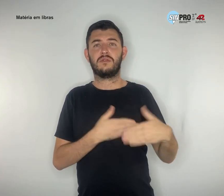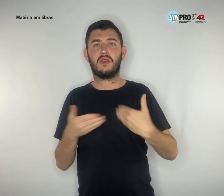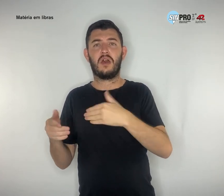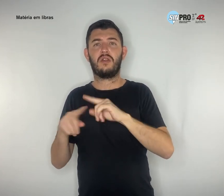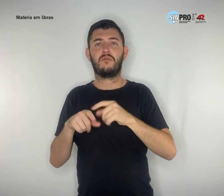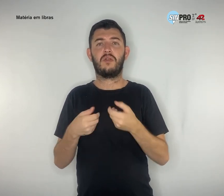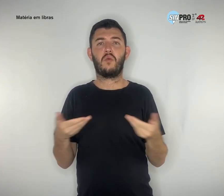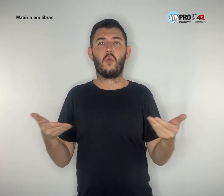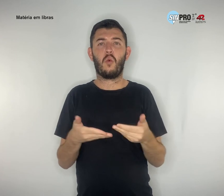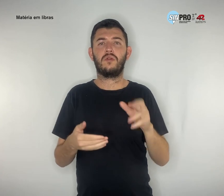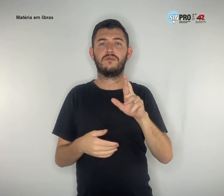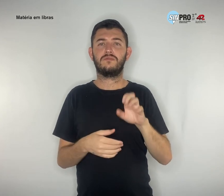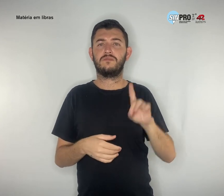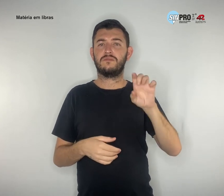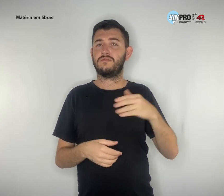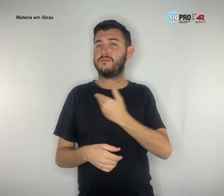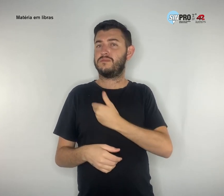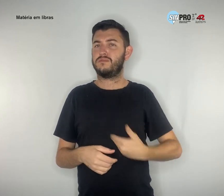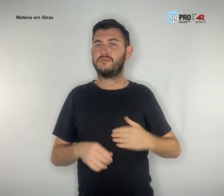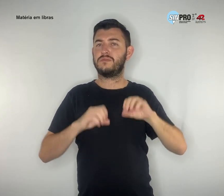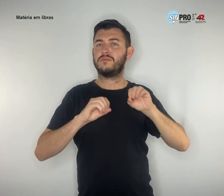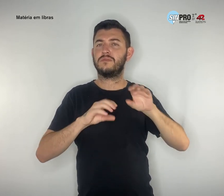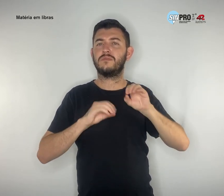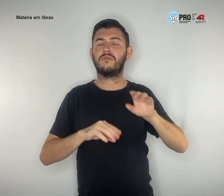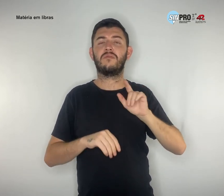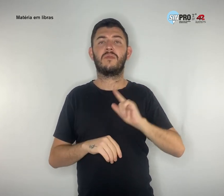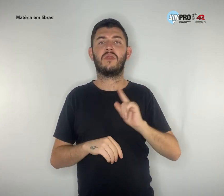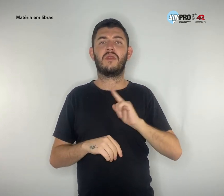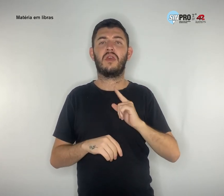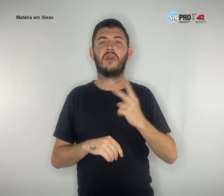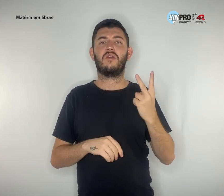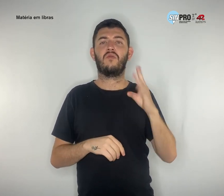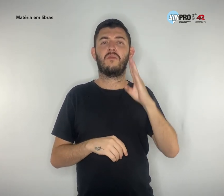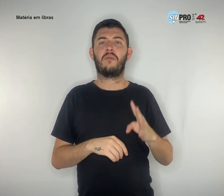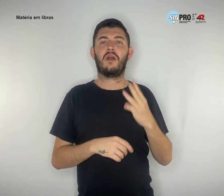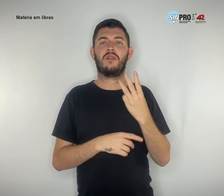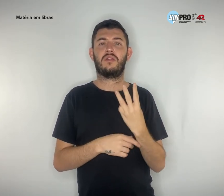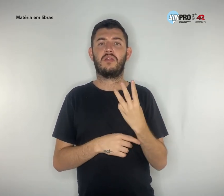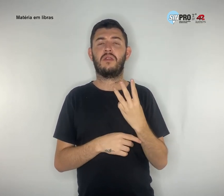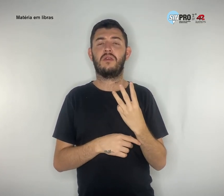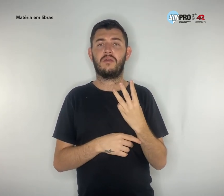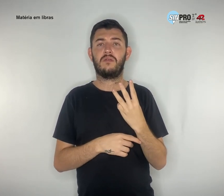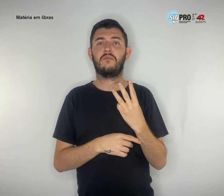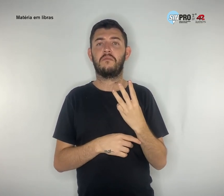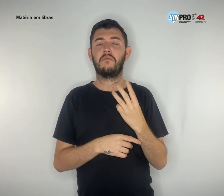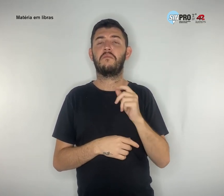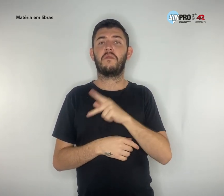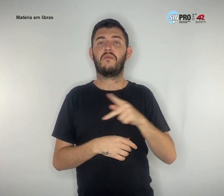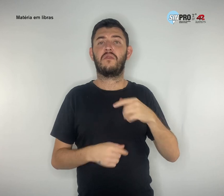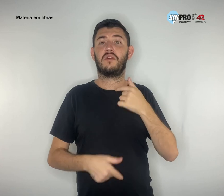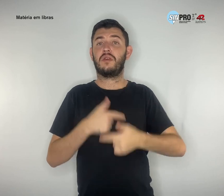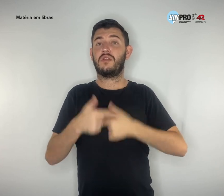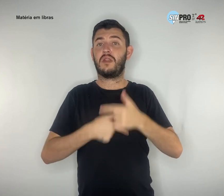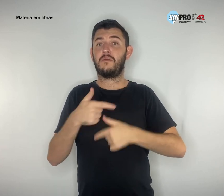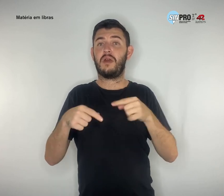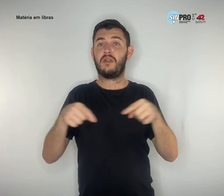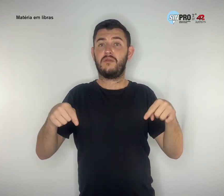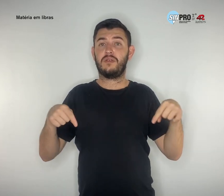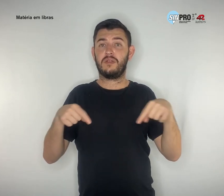pública de ensino, nós temos dois terços de professores que atuam em sala de aula em regime de